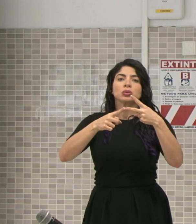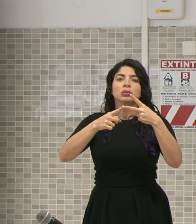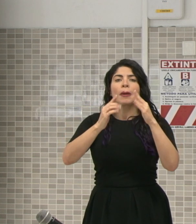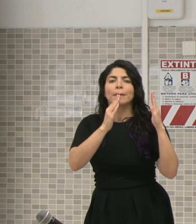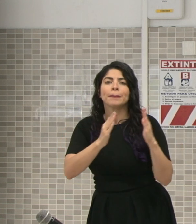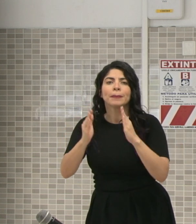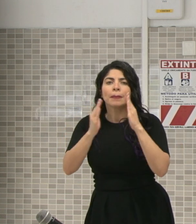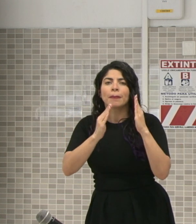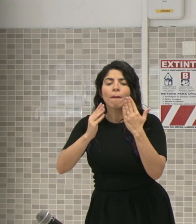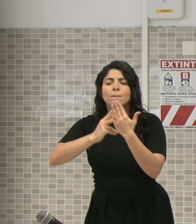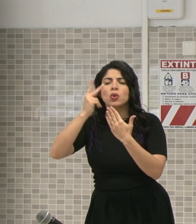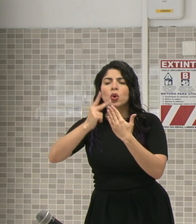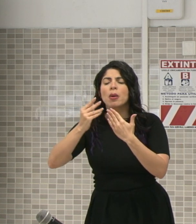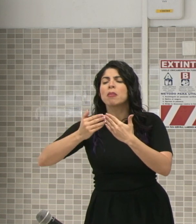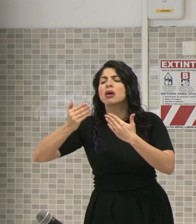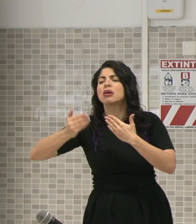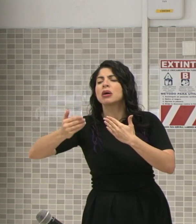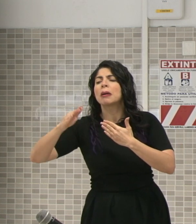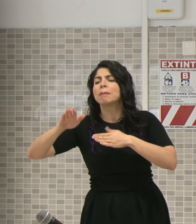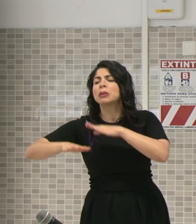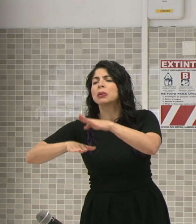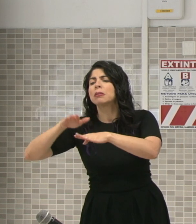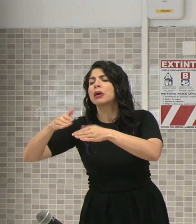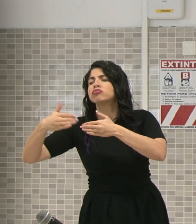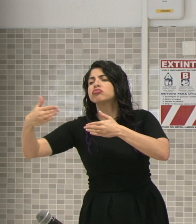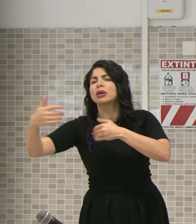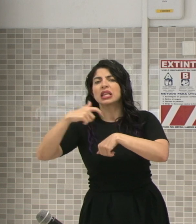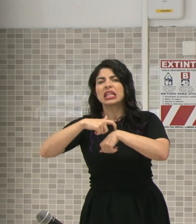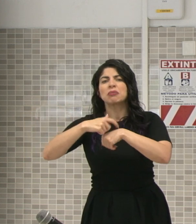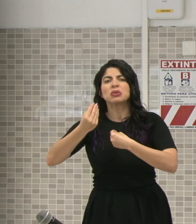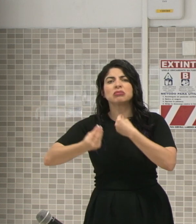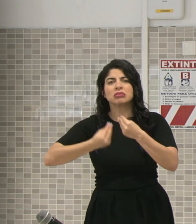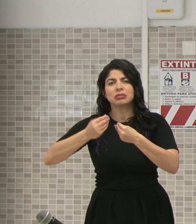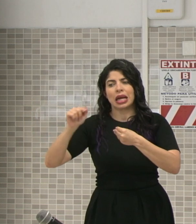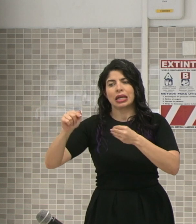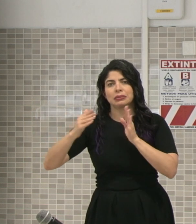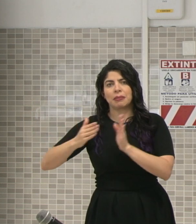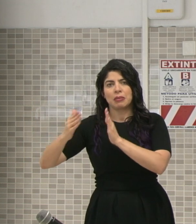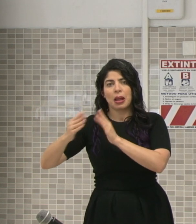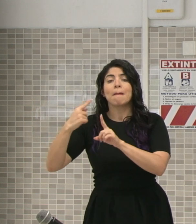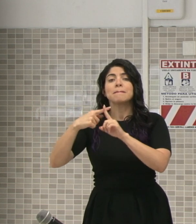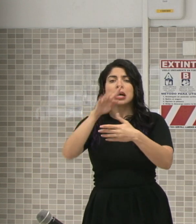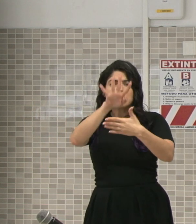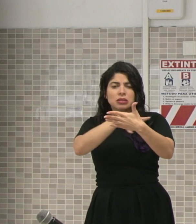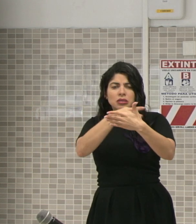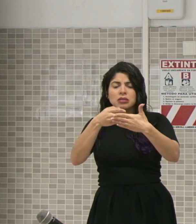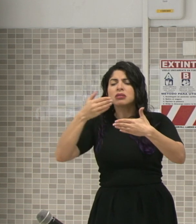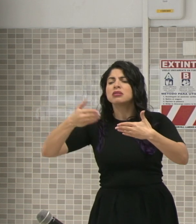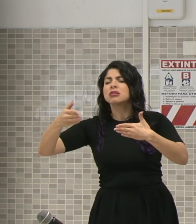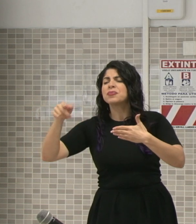cuáles son los siguientes pasos ya en el tiempo y programar cómo serán esas